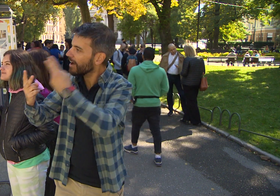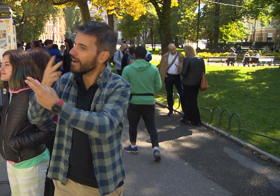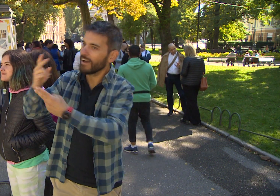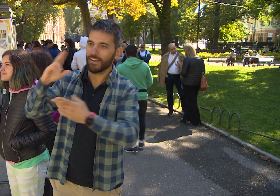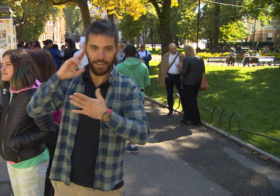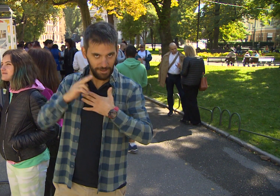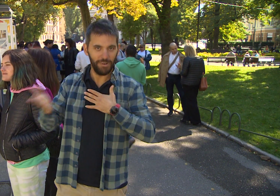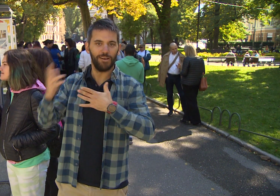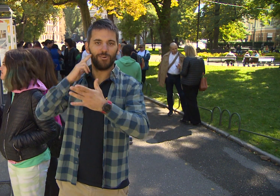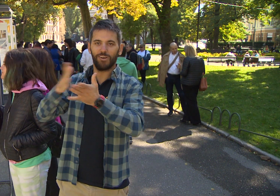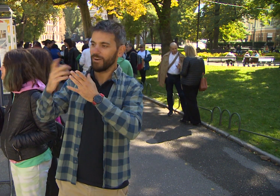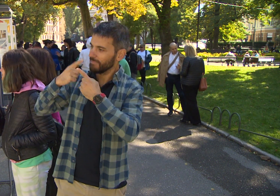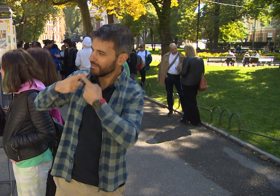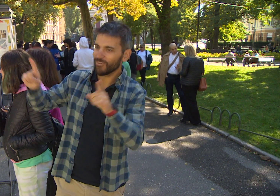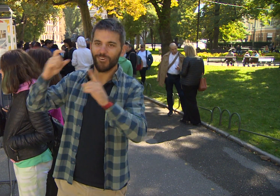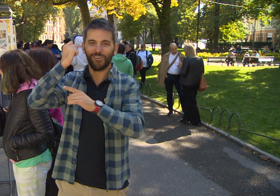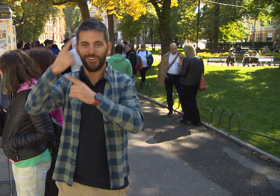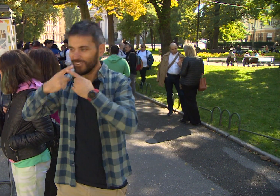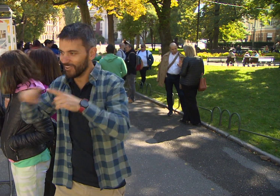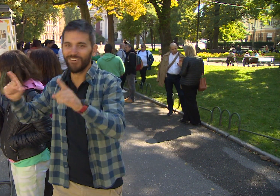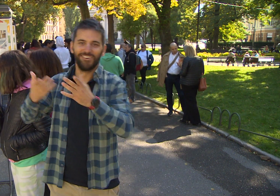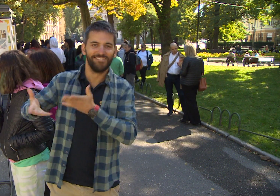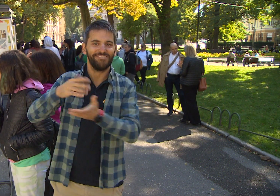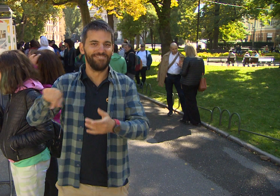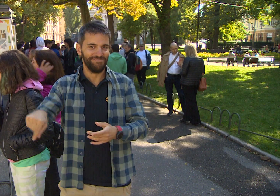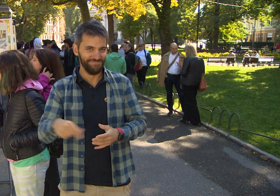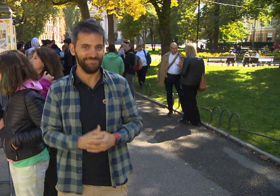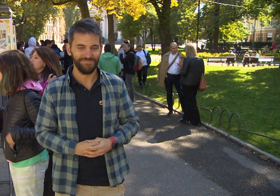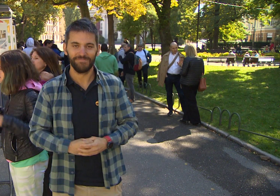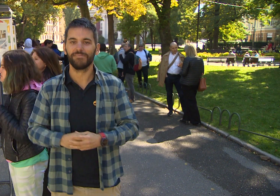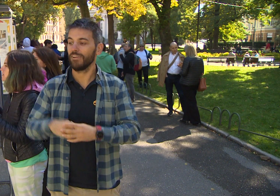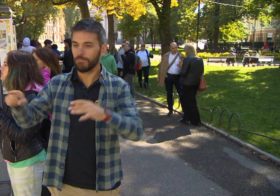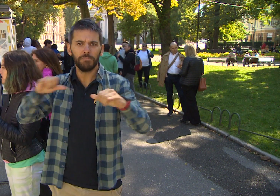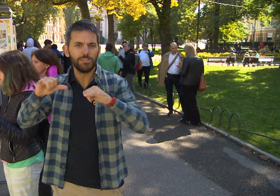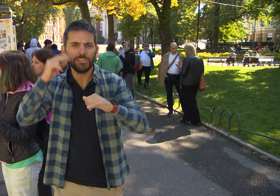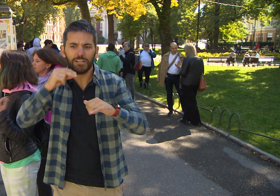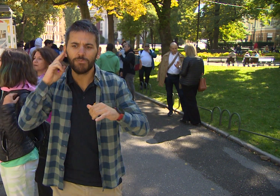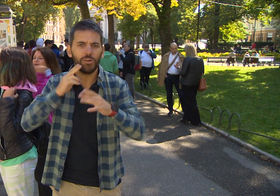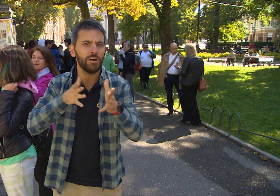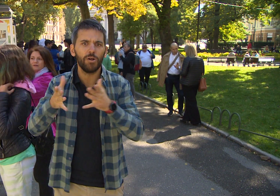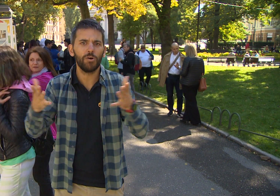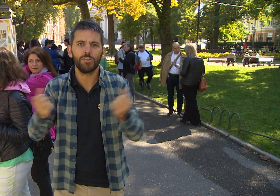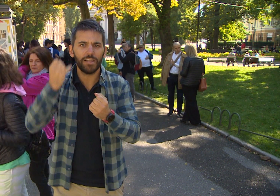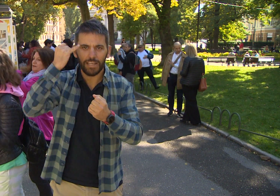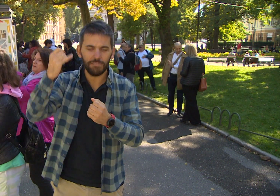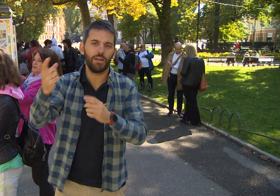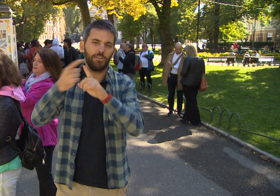за да бъдат чуващите информирани. Откъде идва идеята за Международната седмица на глухите? Тя е предложена от Световната